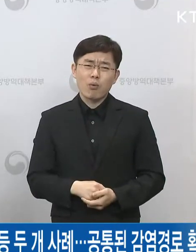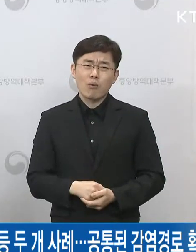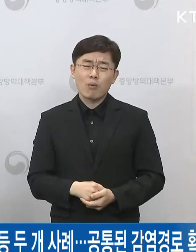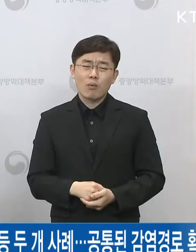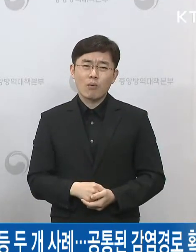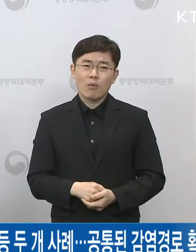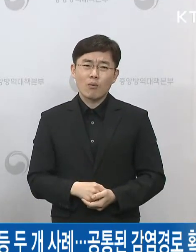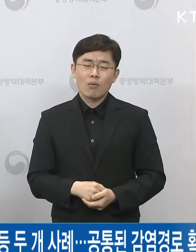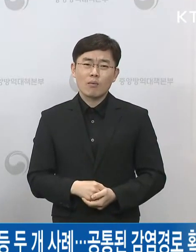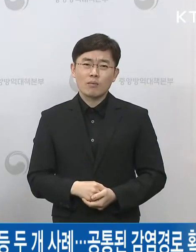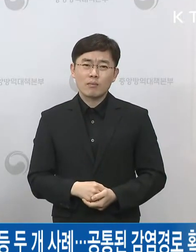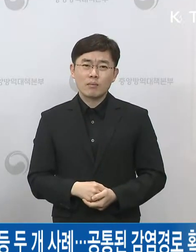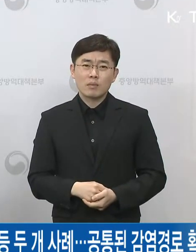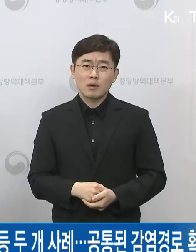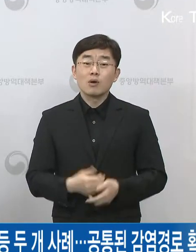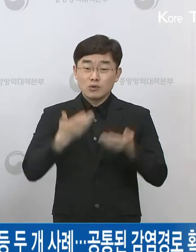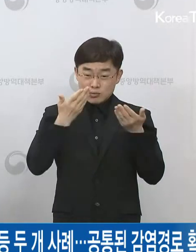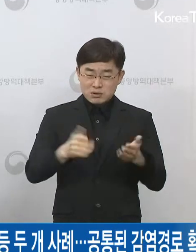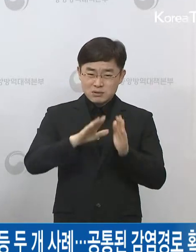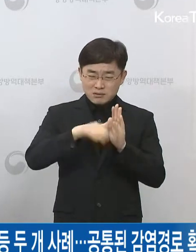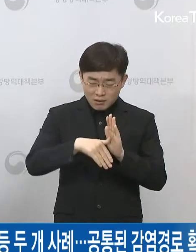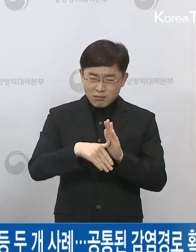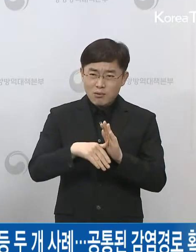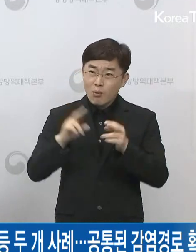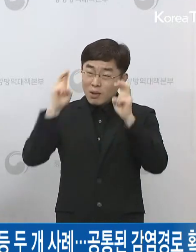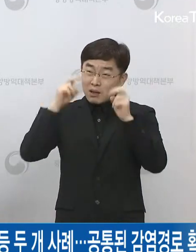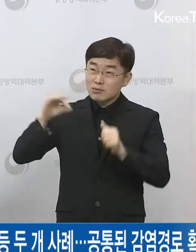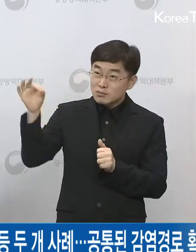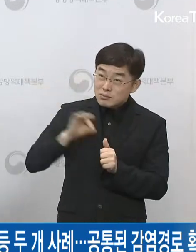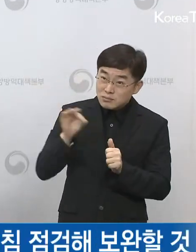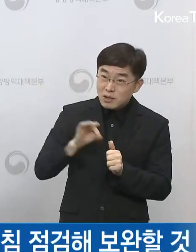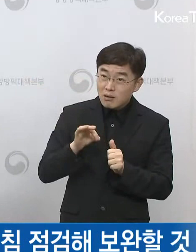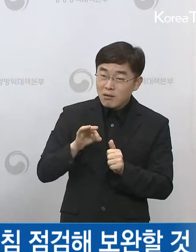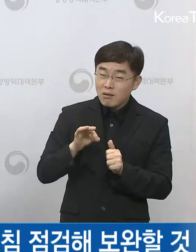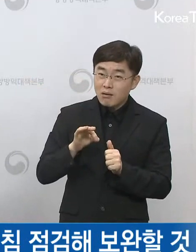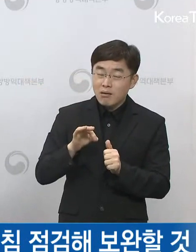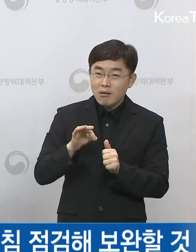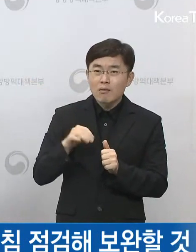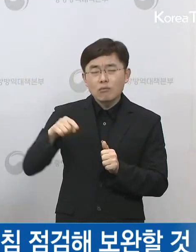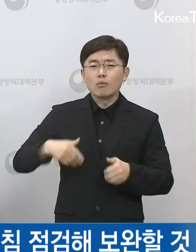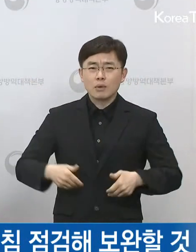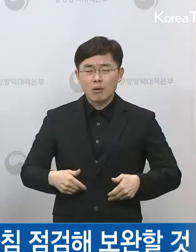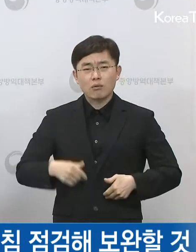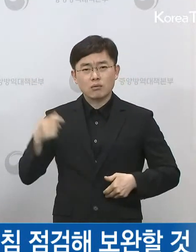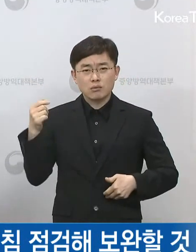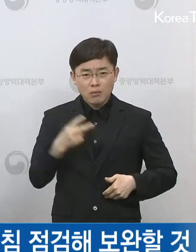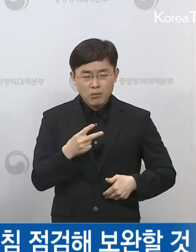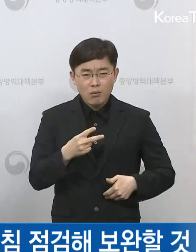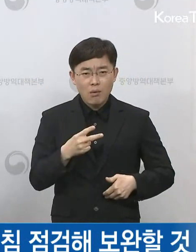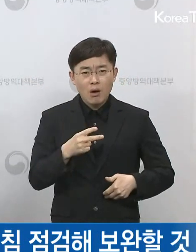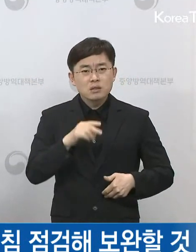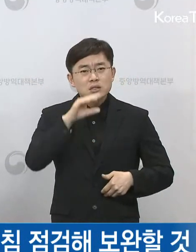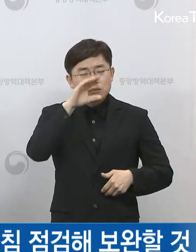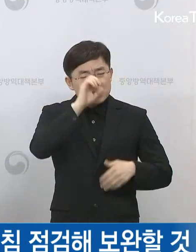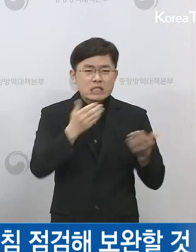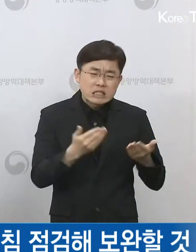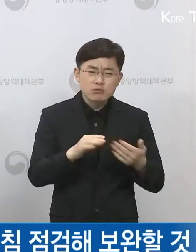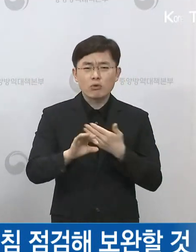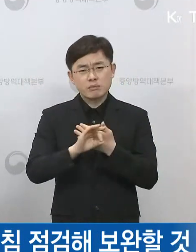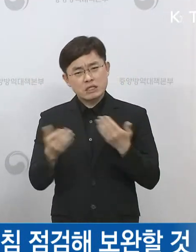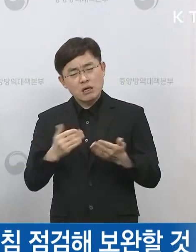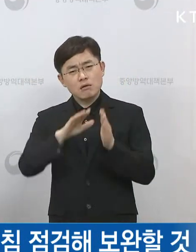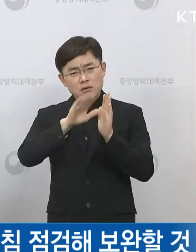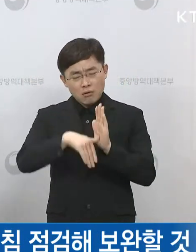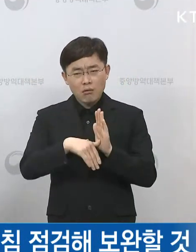유급 휴가나 병가에 대한 제도적인 지원과 또는 그런 일용 노동자들 경우에는 어려움이